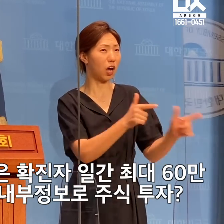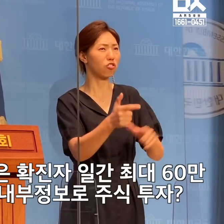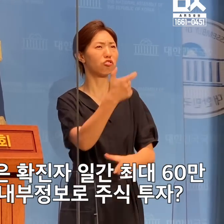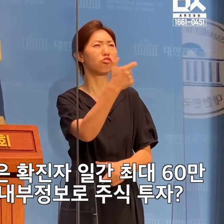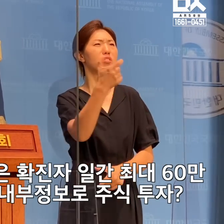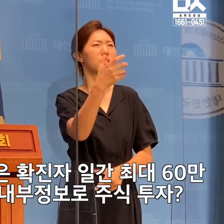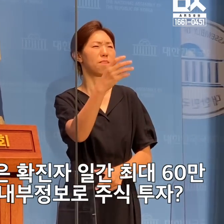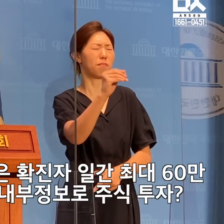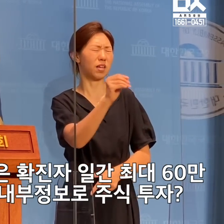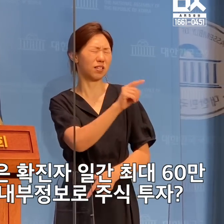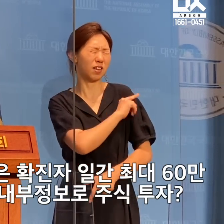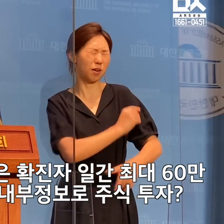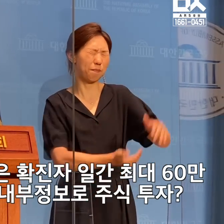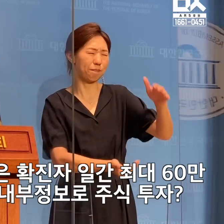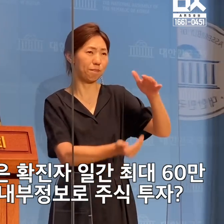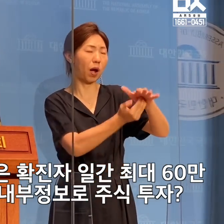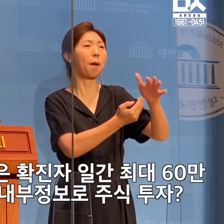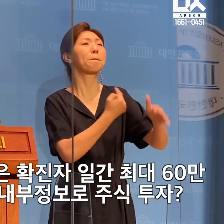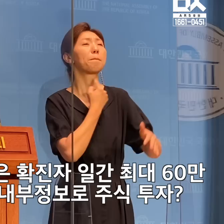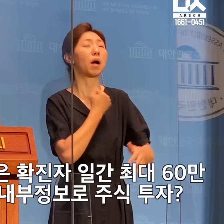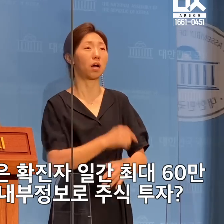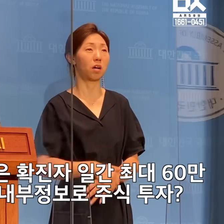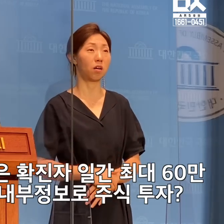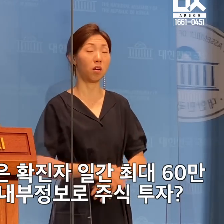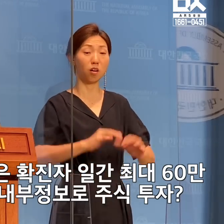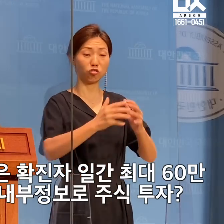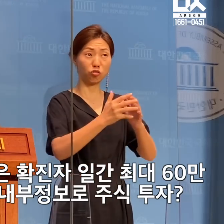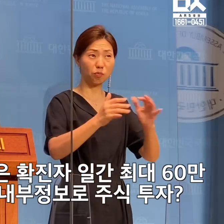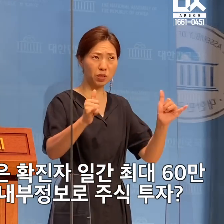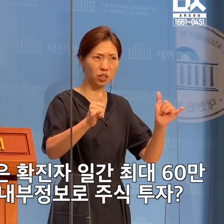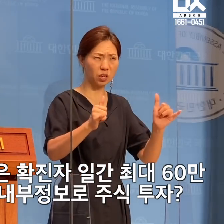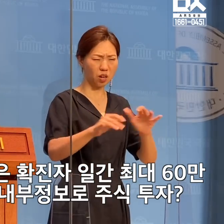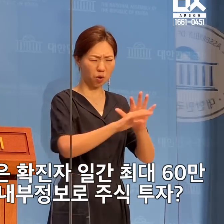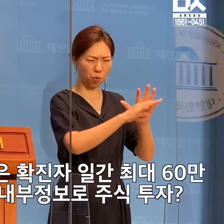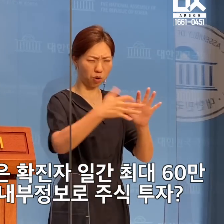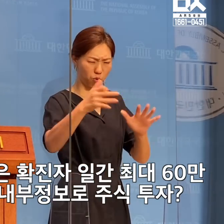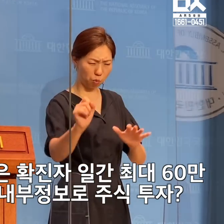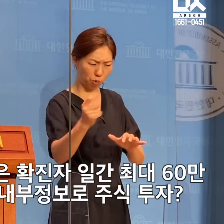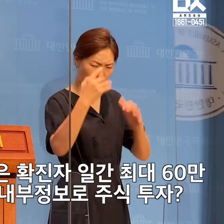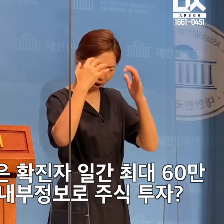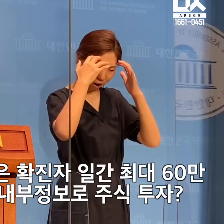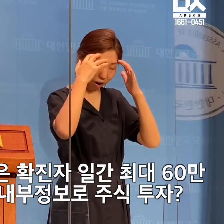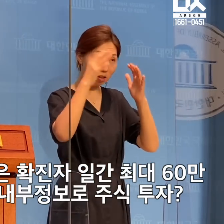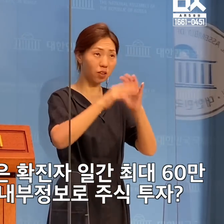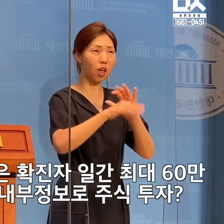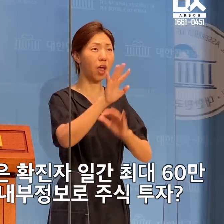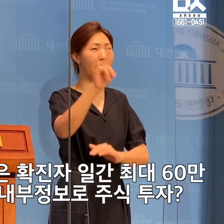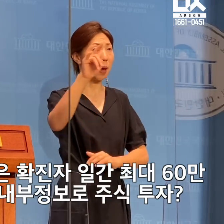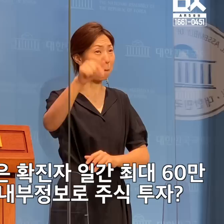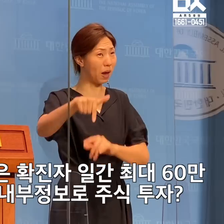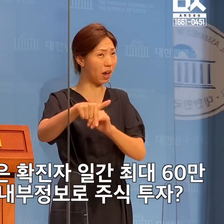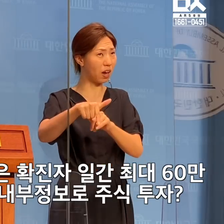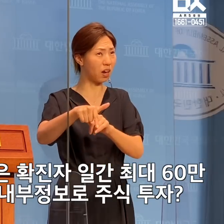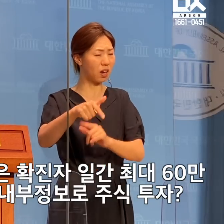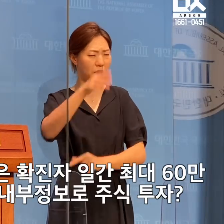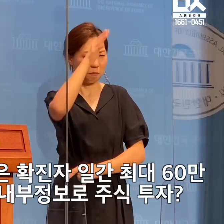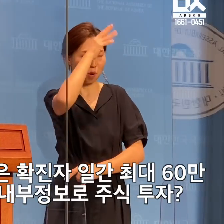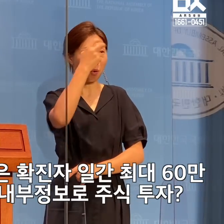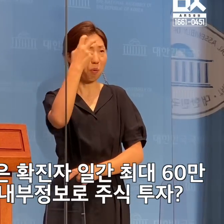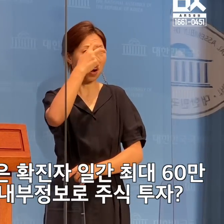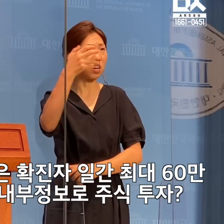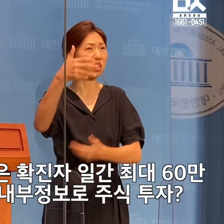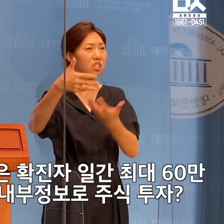때입니다. 전 국민이 코로나로 고통받던 시기에 백청장이 국민의 고통을 이용해